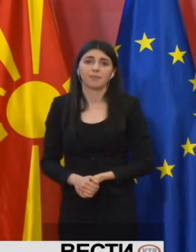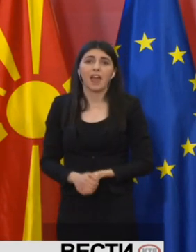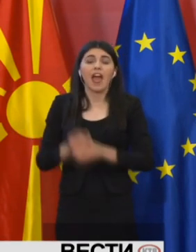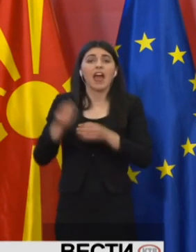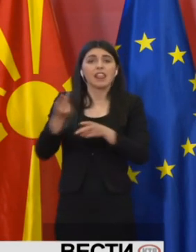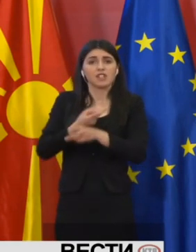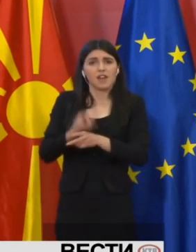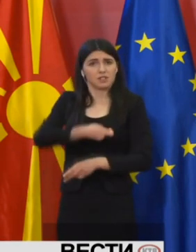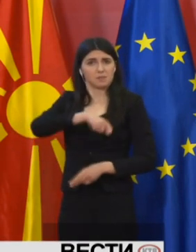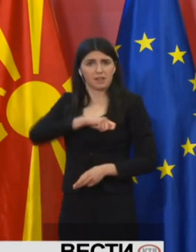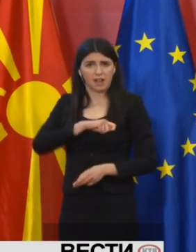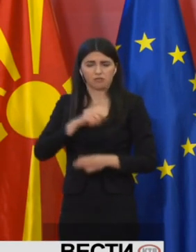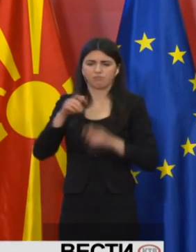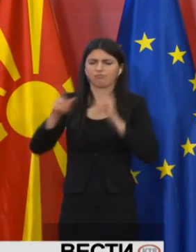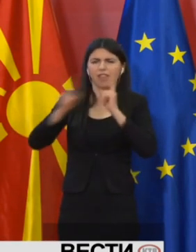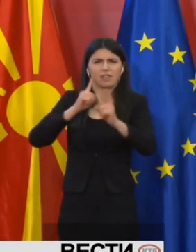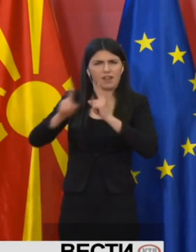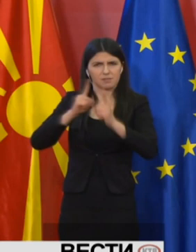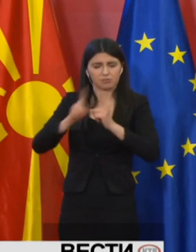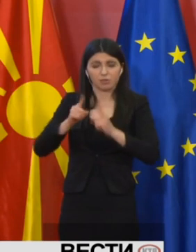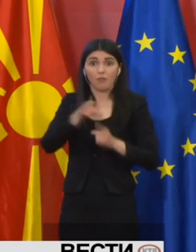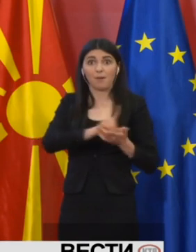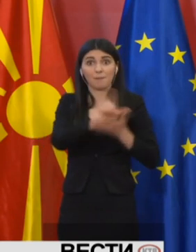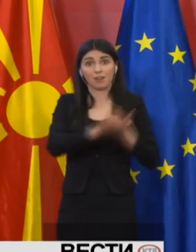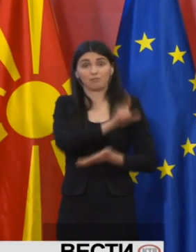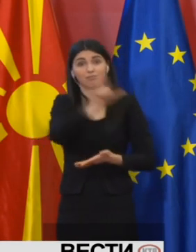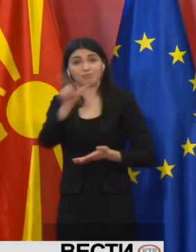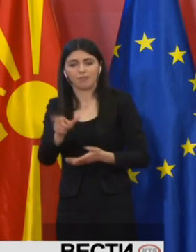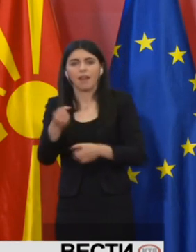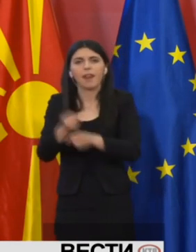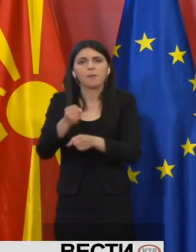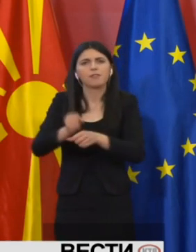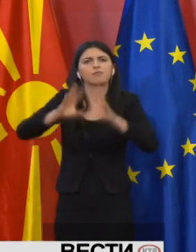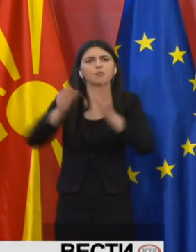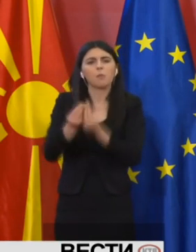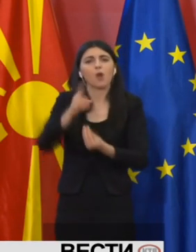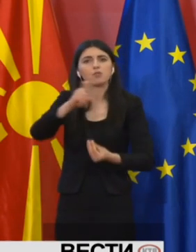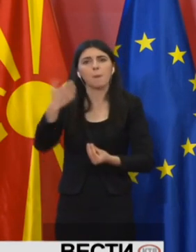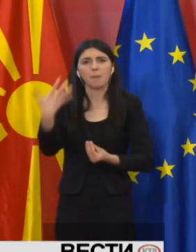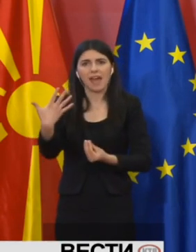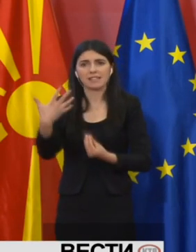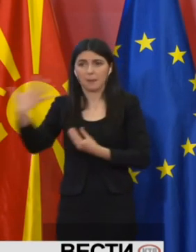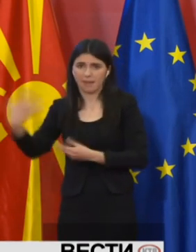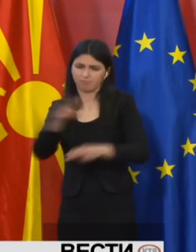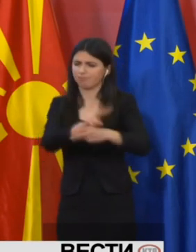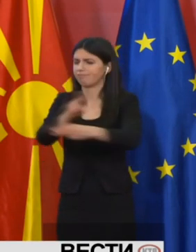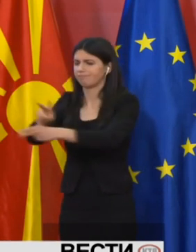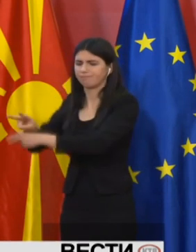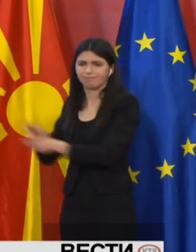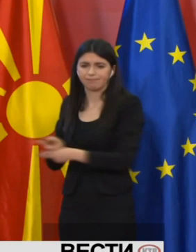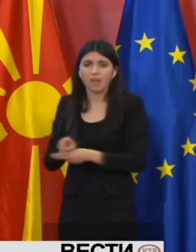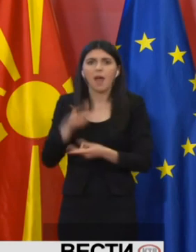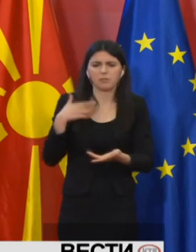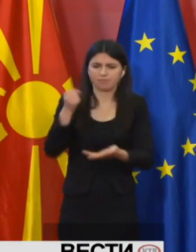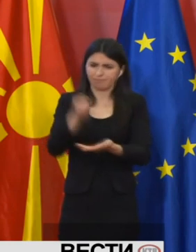Државниот инспекторат за транспорт во овој период направи вкупно 155 надзори, прито